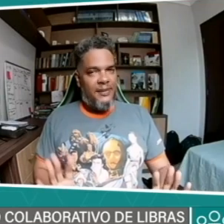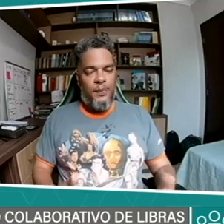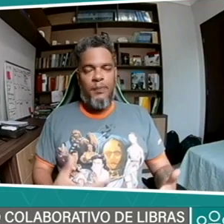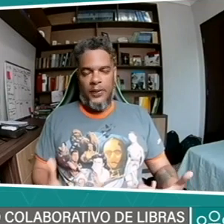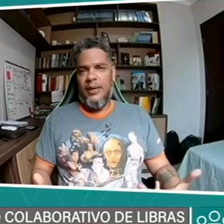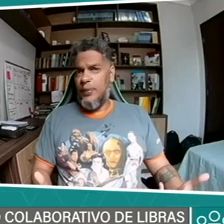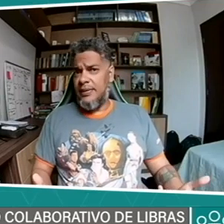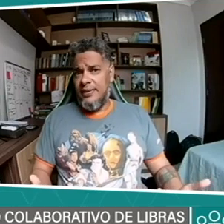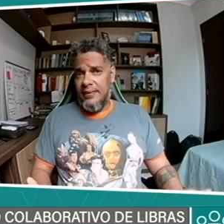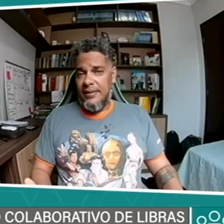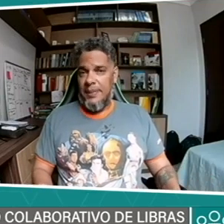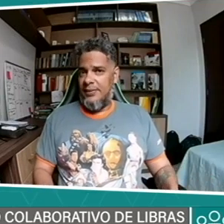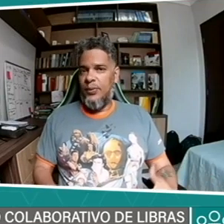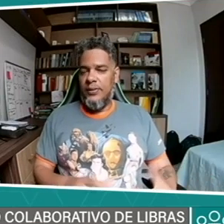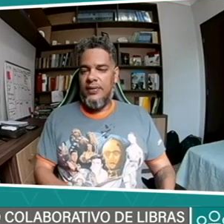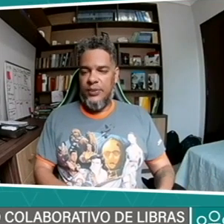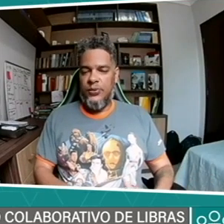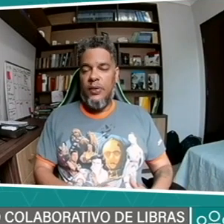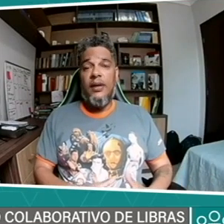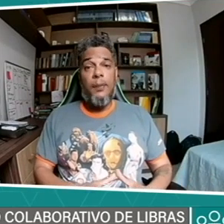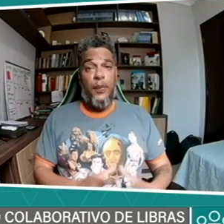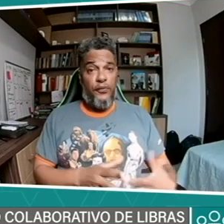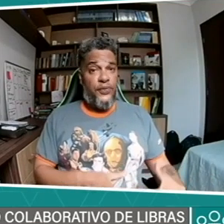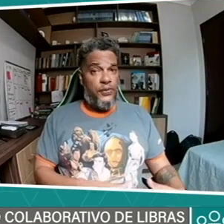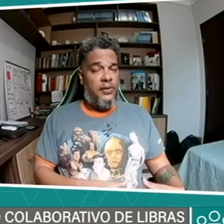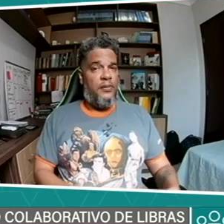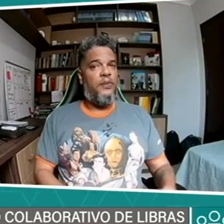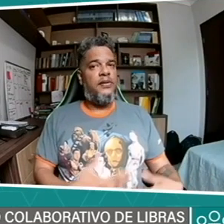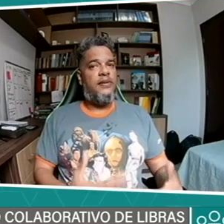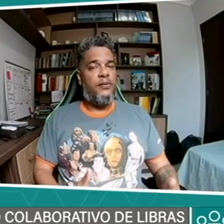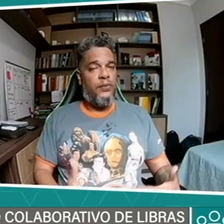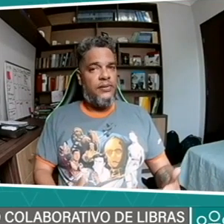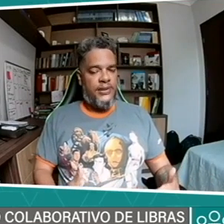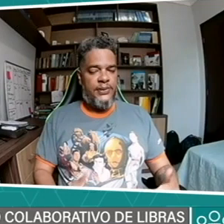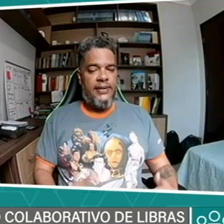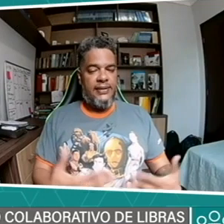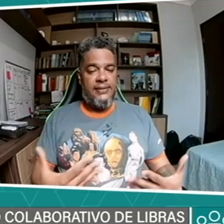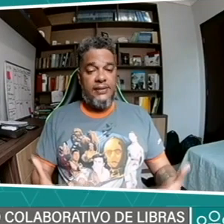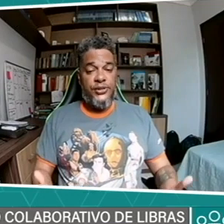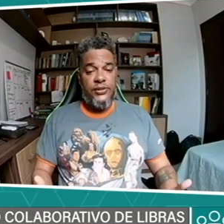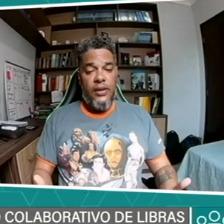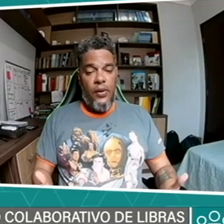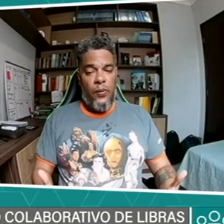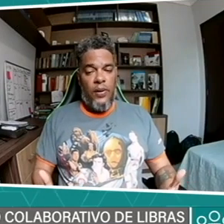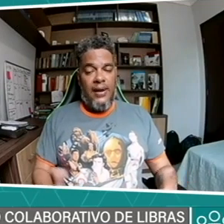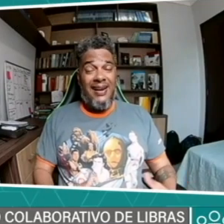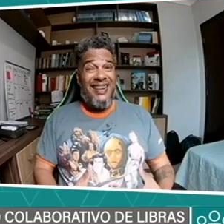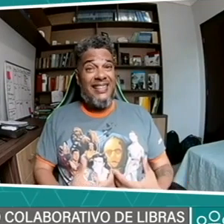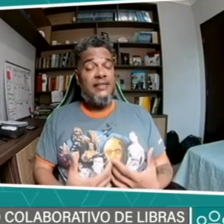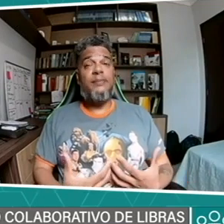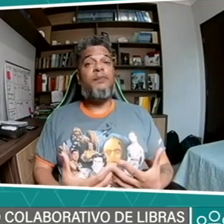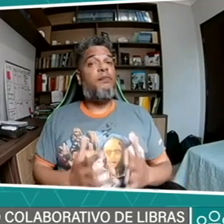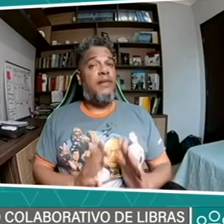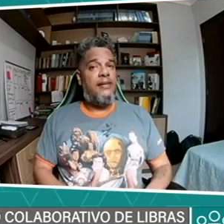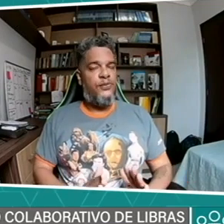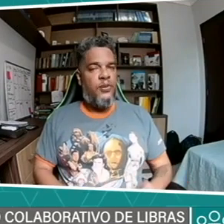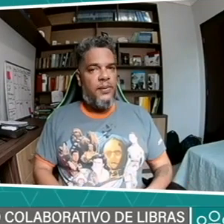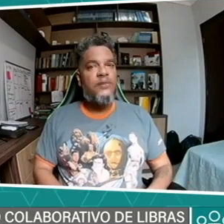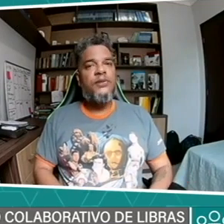Pode acontecer, mas em um contexto profissional, um contexto em que exige uma clareza nas informações, não.